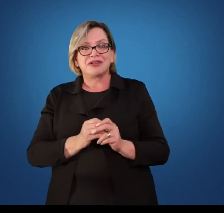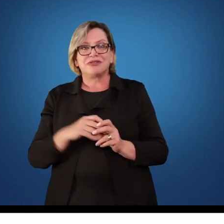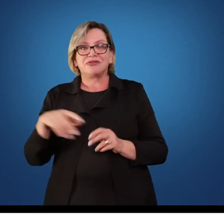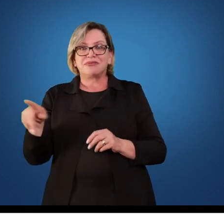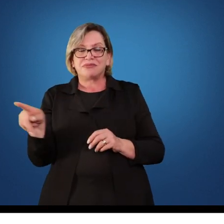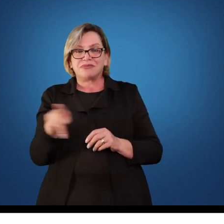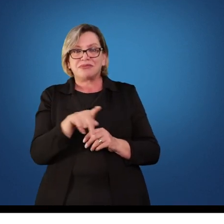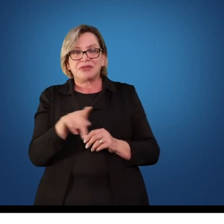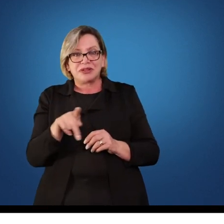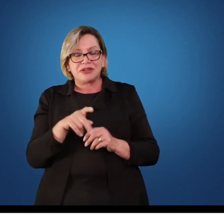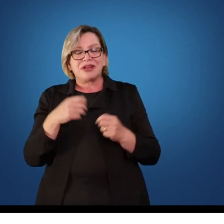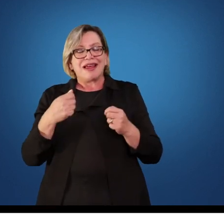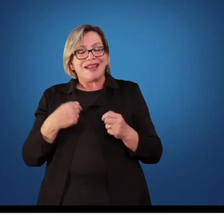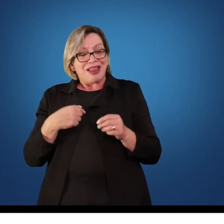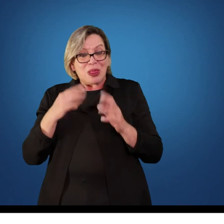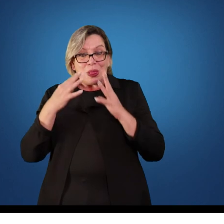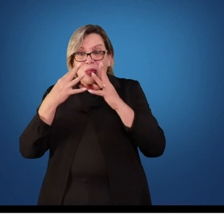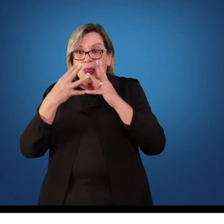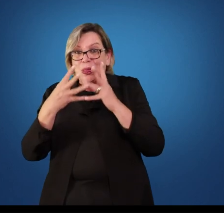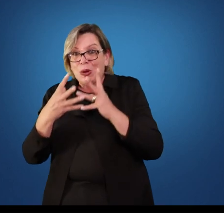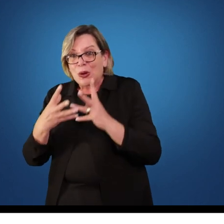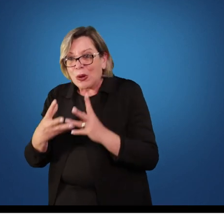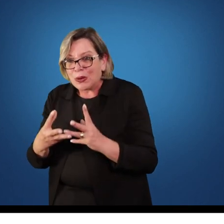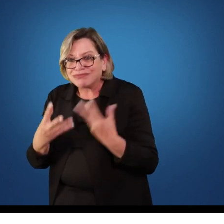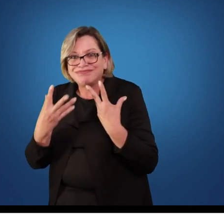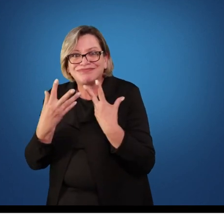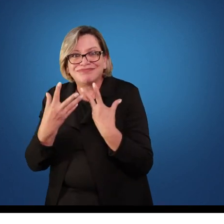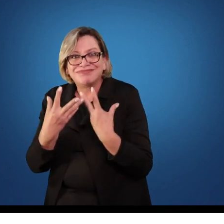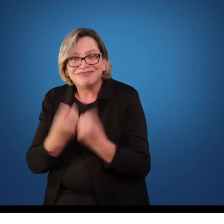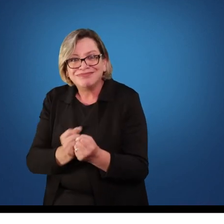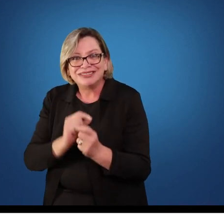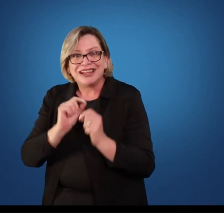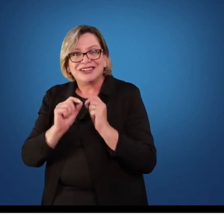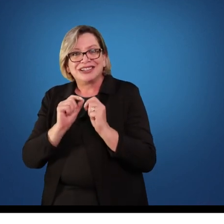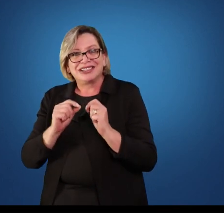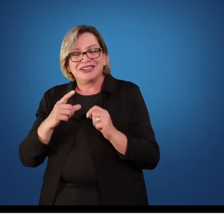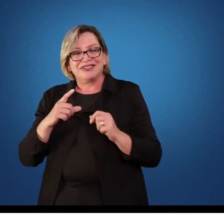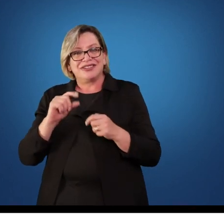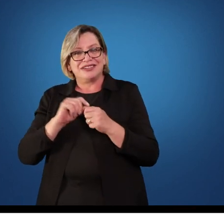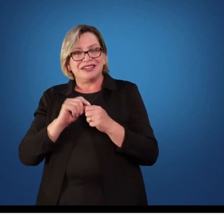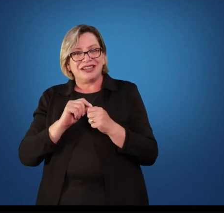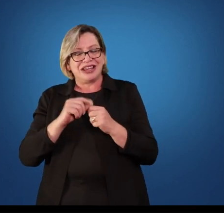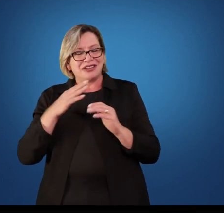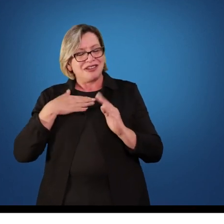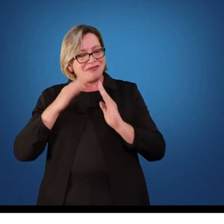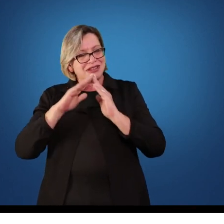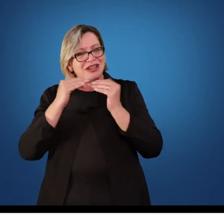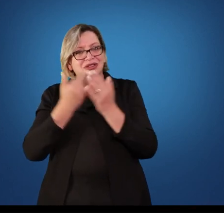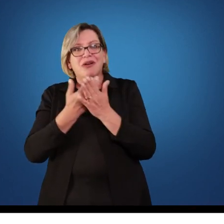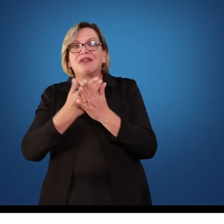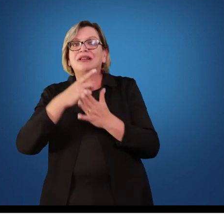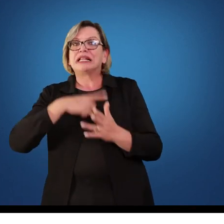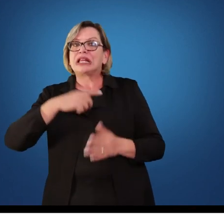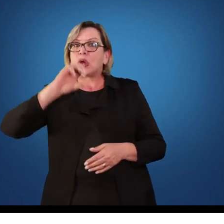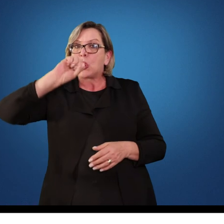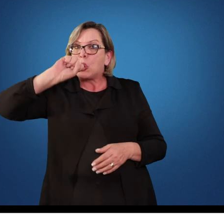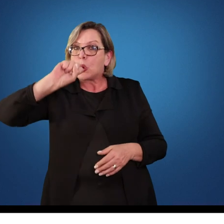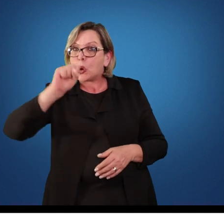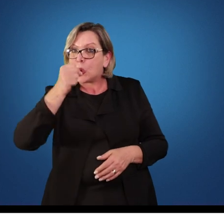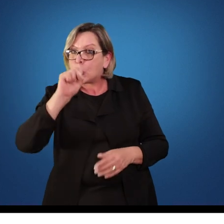compraram essa minha ideia. E hoje nós trabalhamos num ambiente com oito professores num único colégio e todos eles trabalham em atividades adaptadas